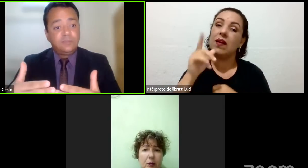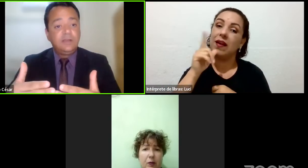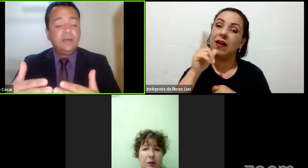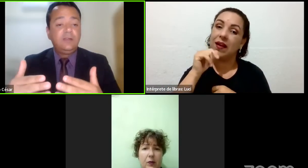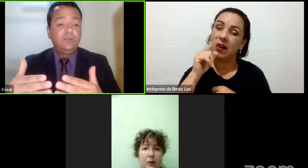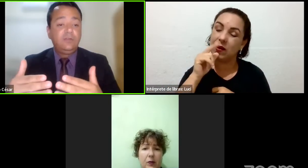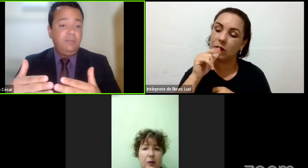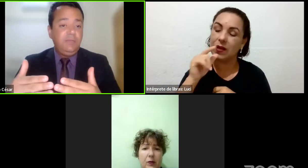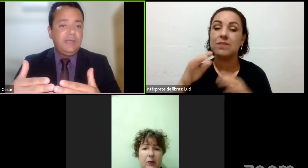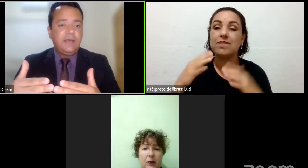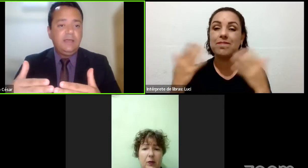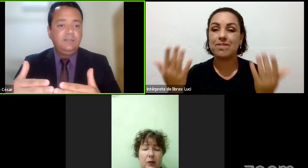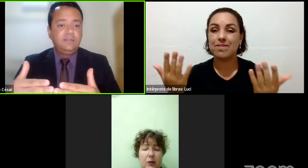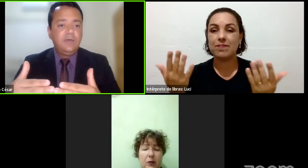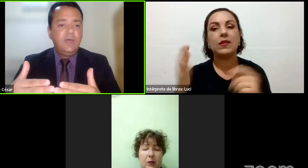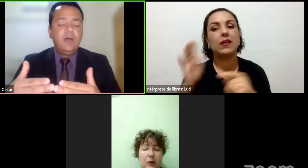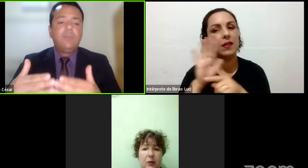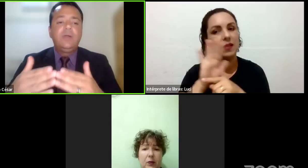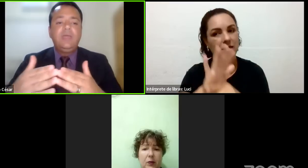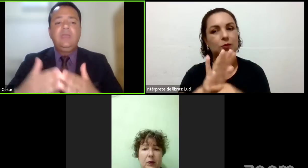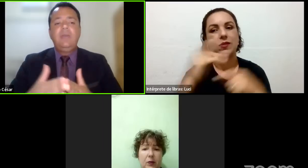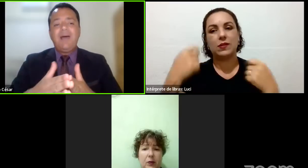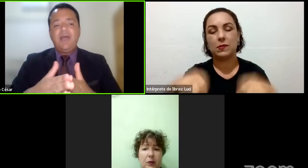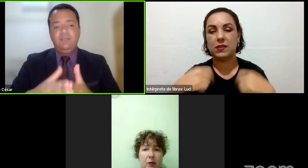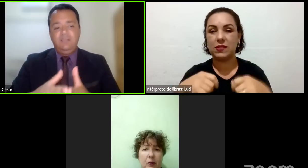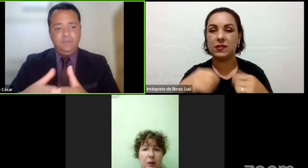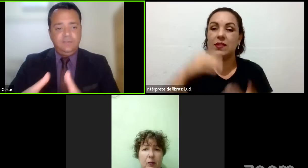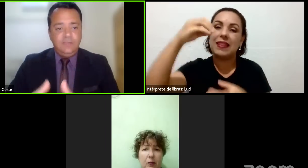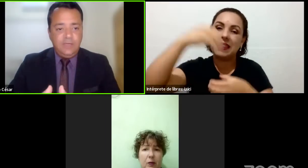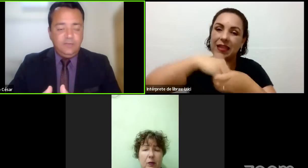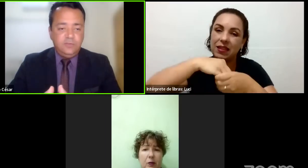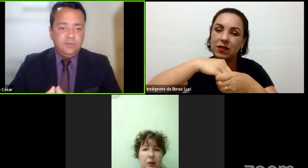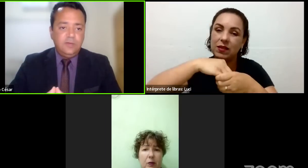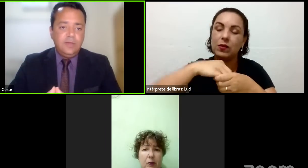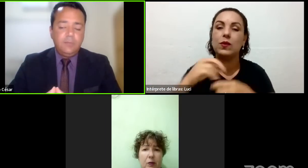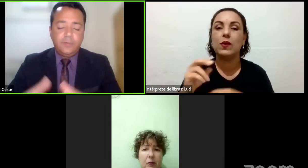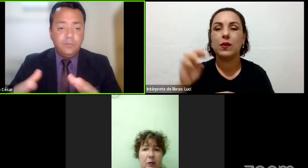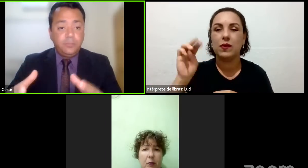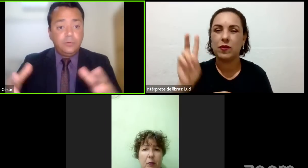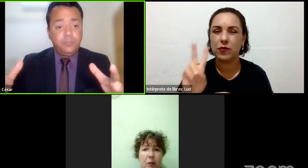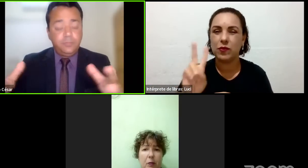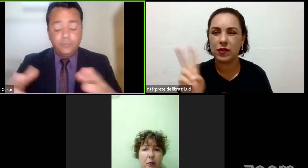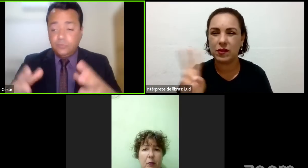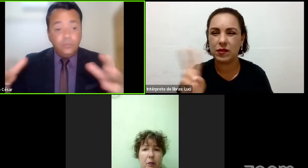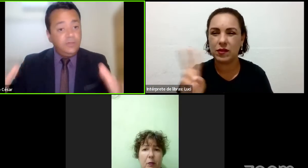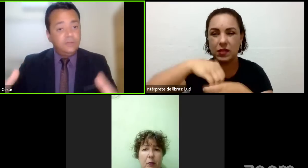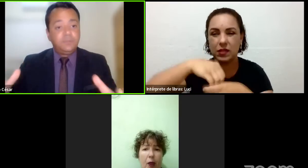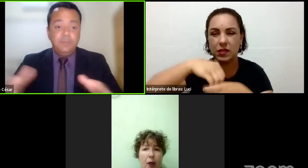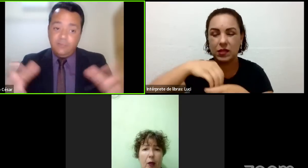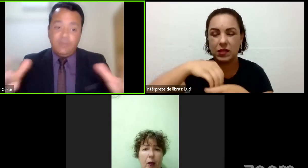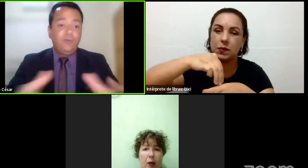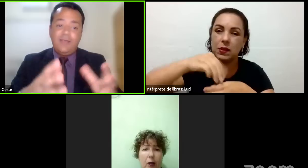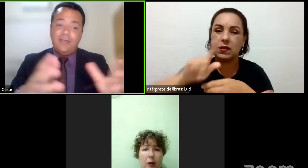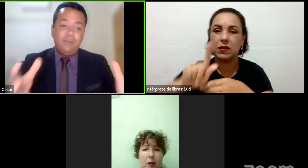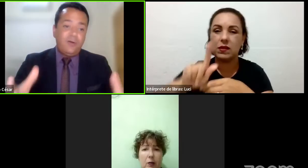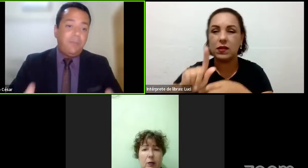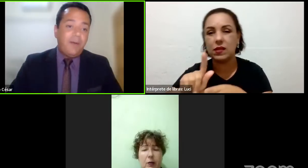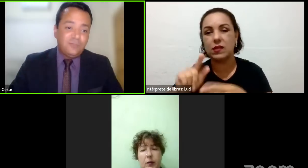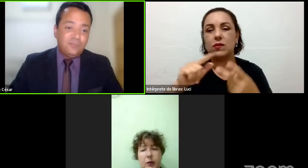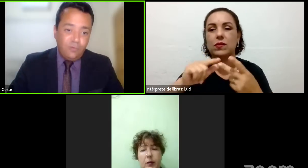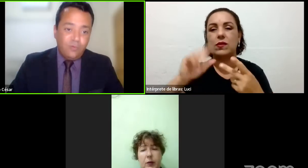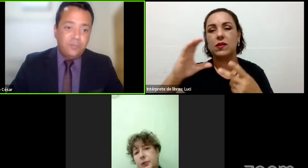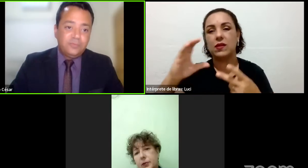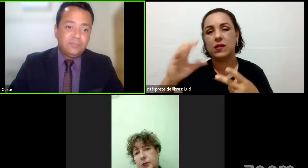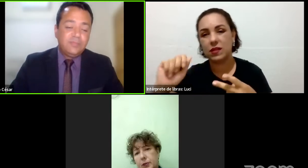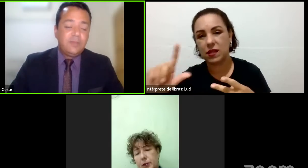desintoxicando, não tem minerais. Por que que é mais eficiente? Por tudo isso. Primeiro vai cuidar da maior